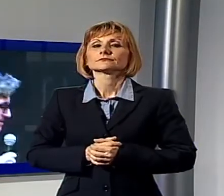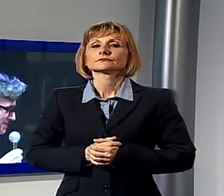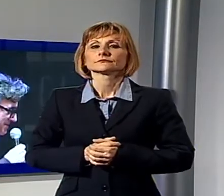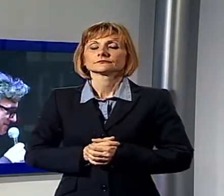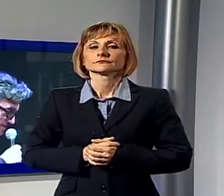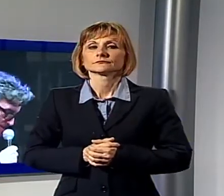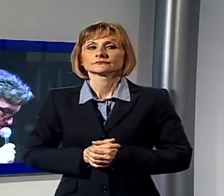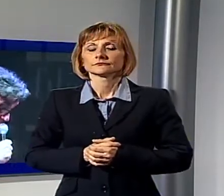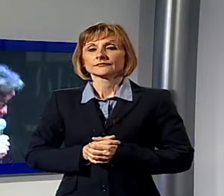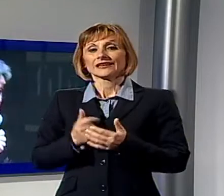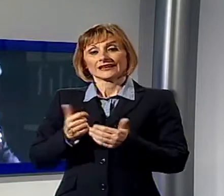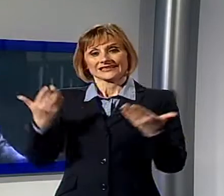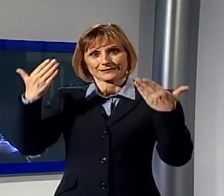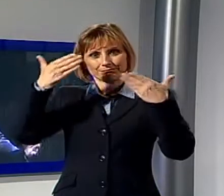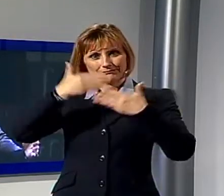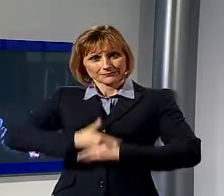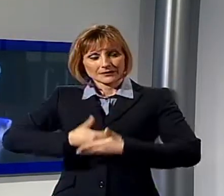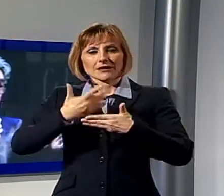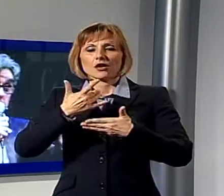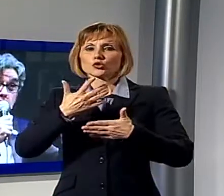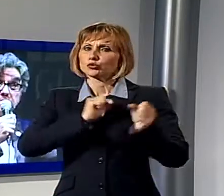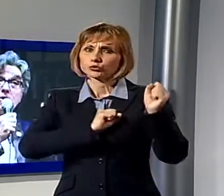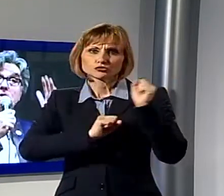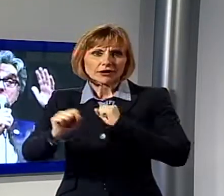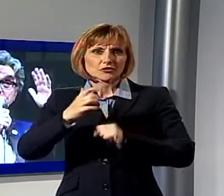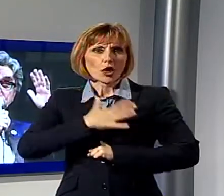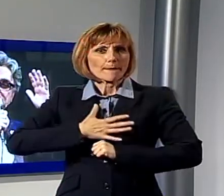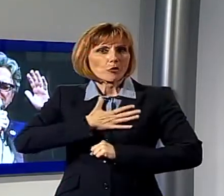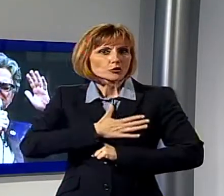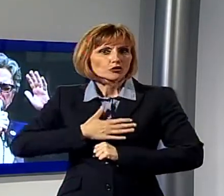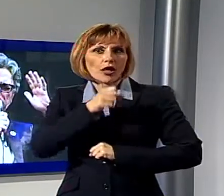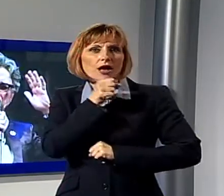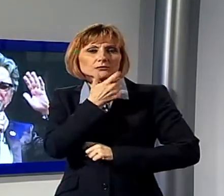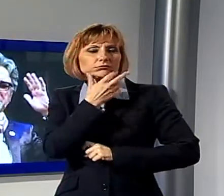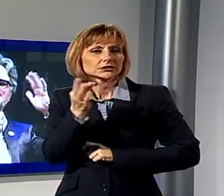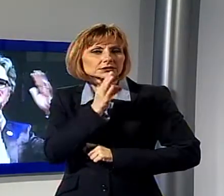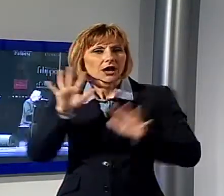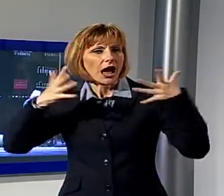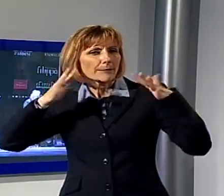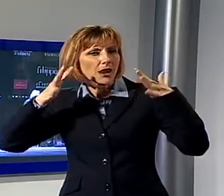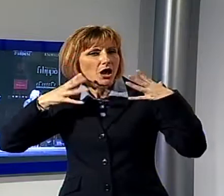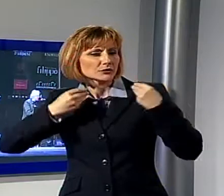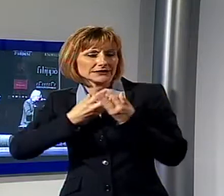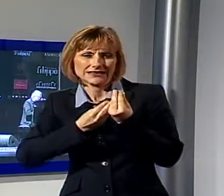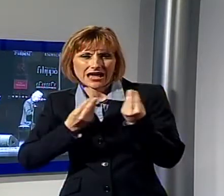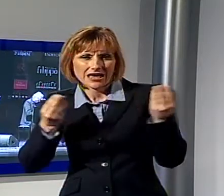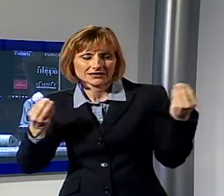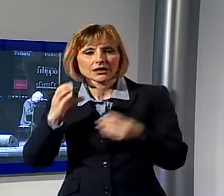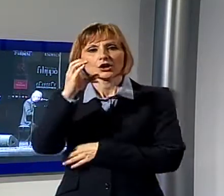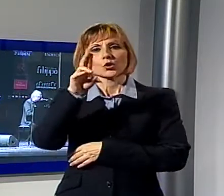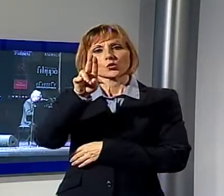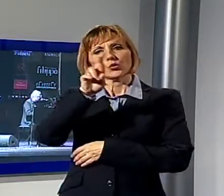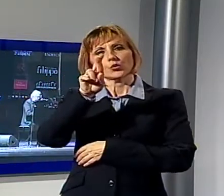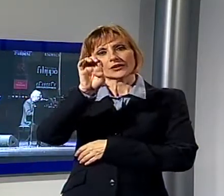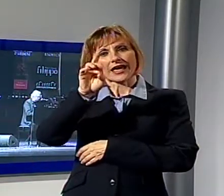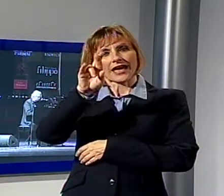Un successo fatto di emozioni, splendide canzoni e calorosi applausi. Con Gaetano Curreri si è aperta al teatro